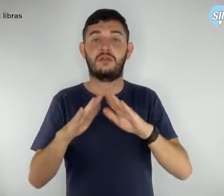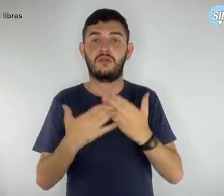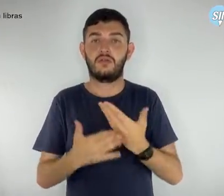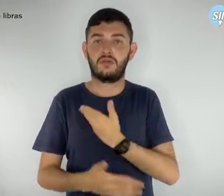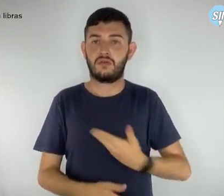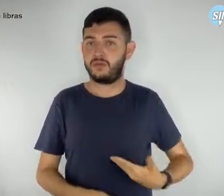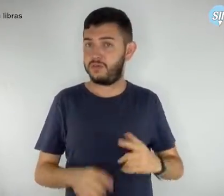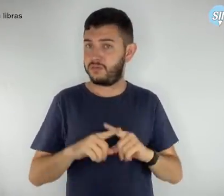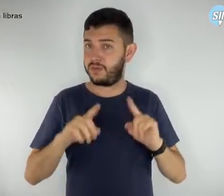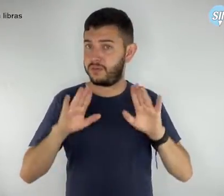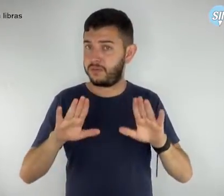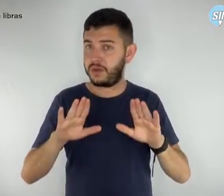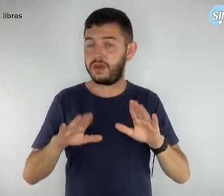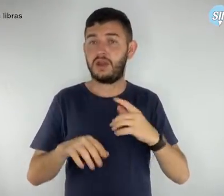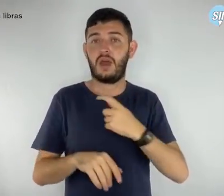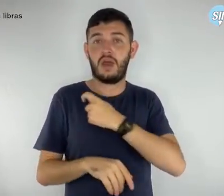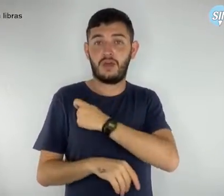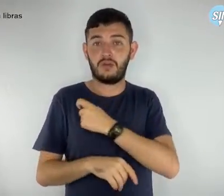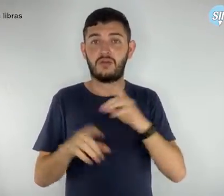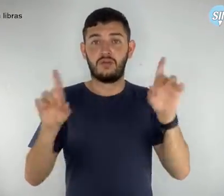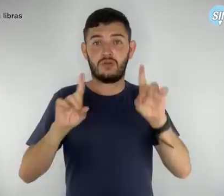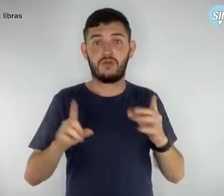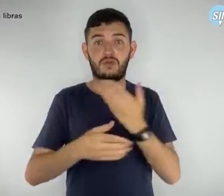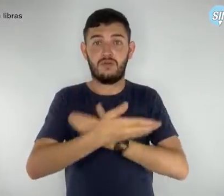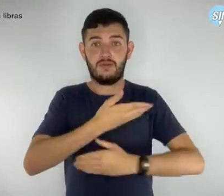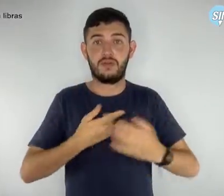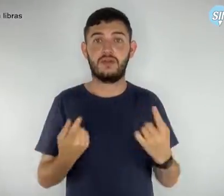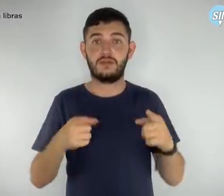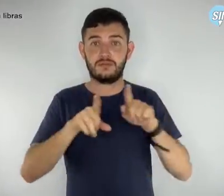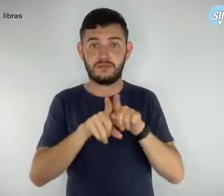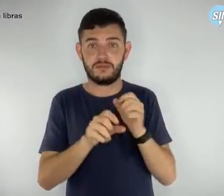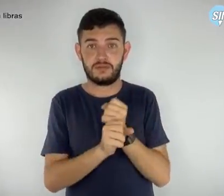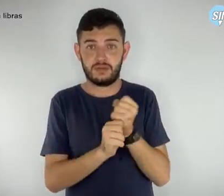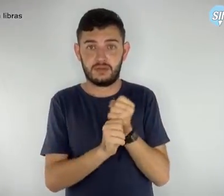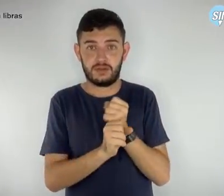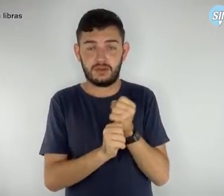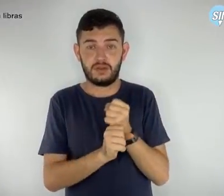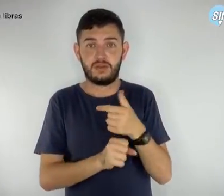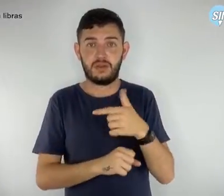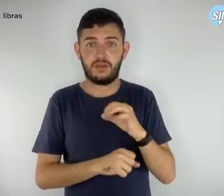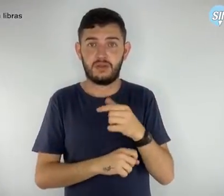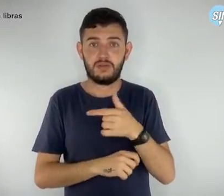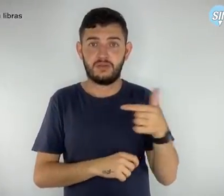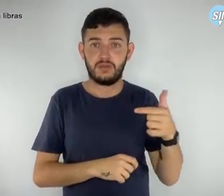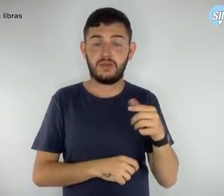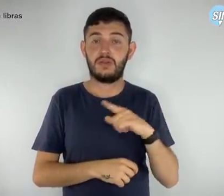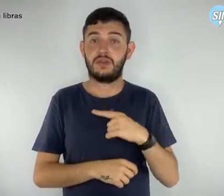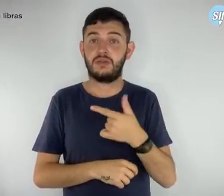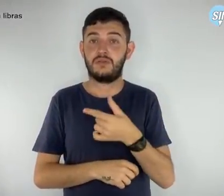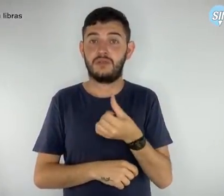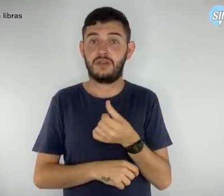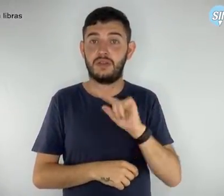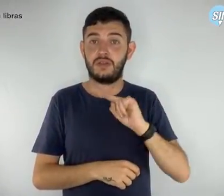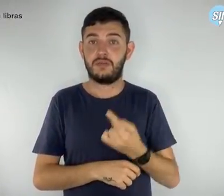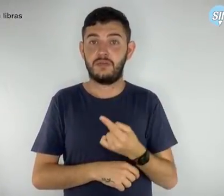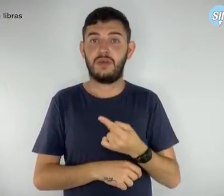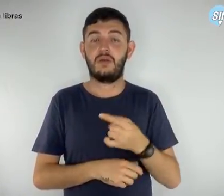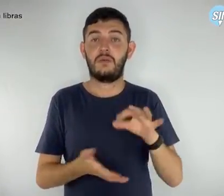inclusive estudantes com deficiência neste ano letivo. Foram 26 mil novas